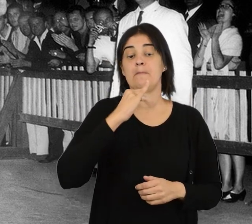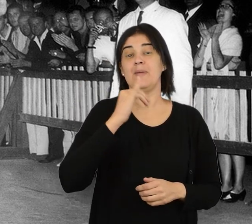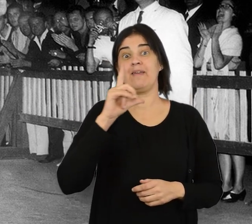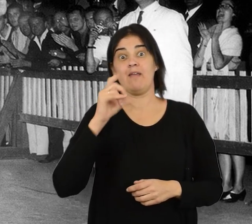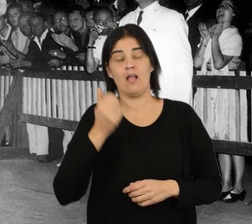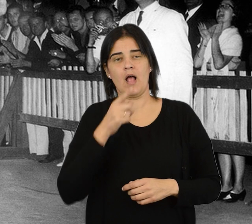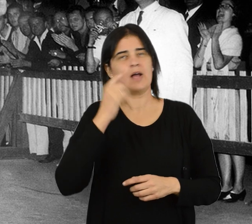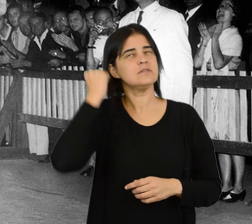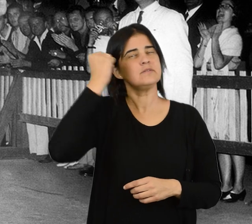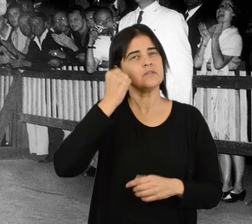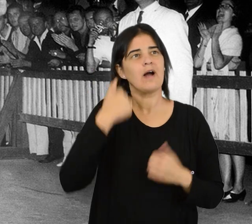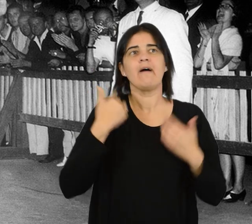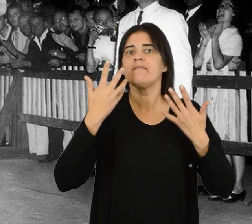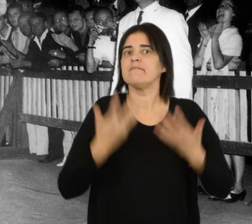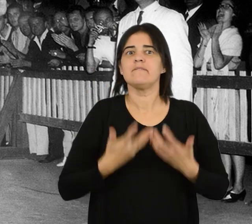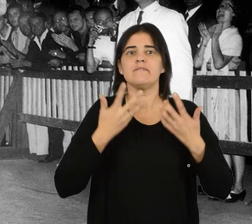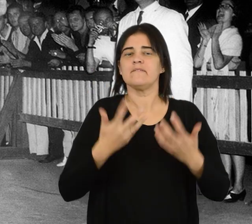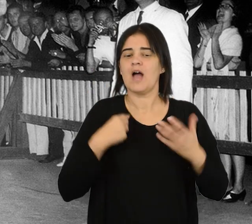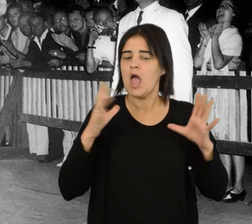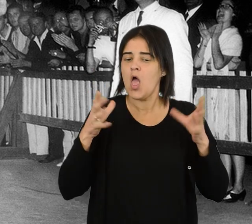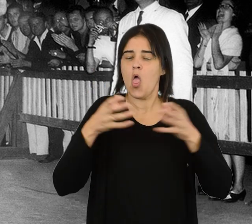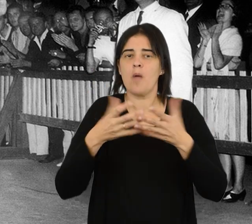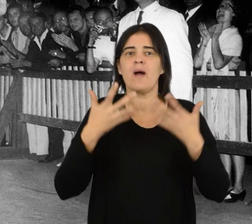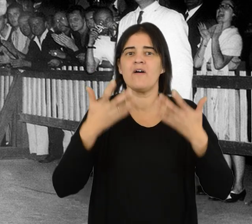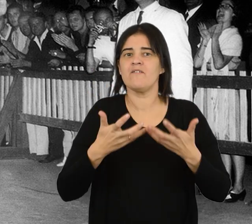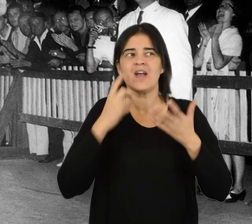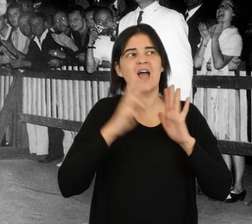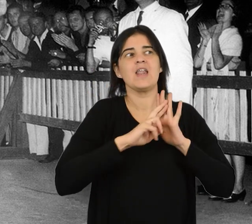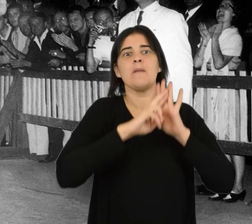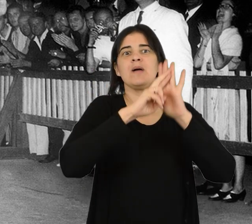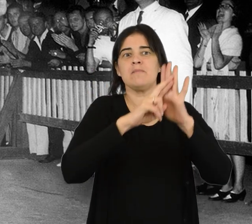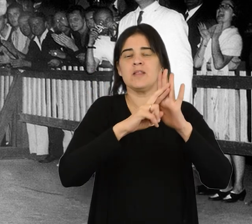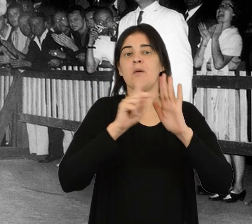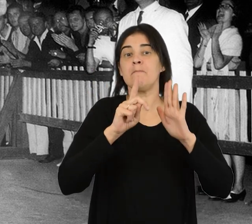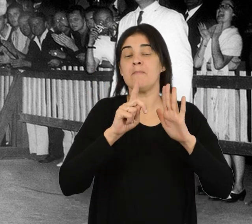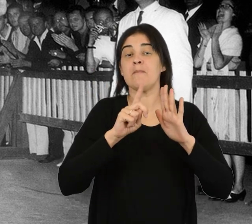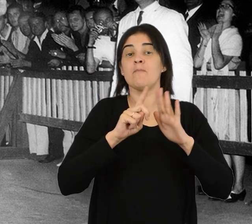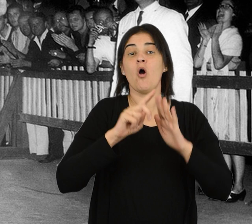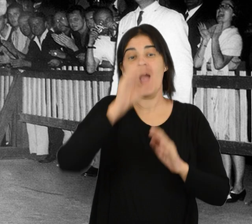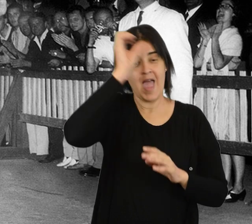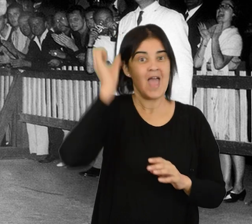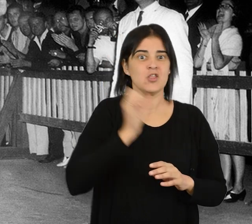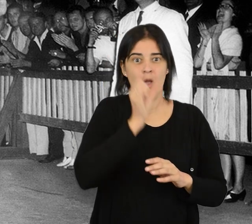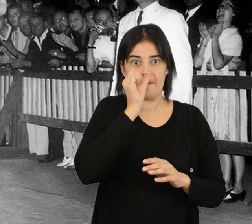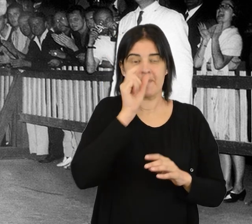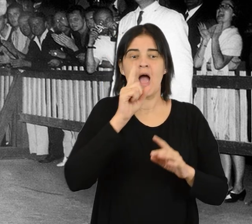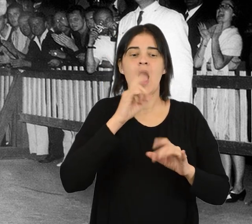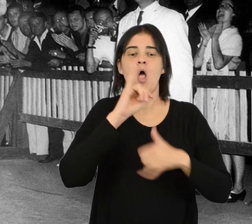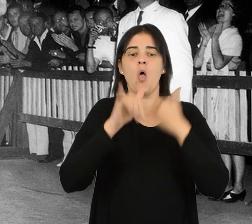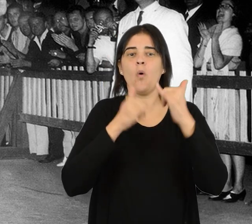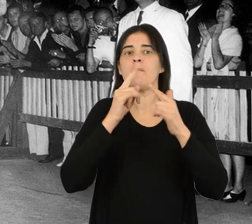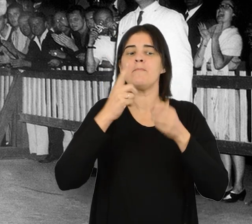ilusiona. Sueña con ser parte del equipo que representaría a Etiopía en los Juegos de Roma.